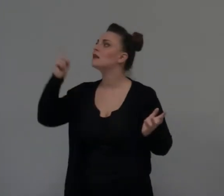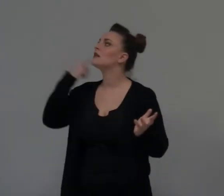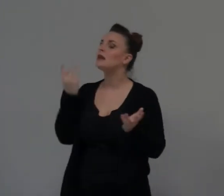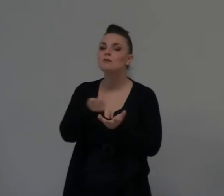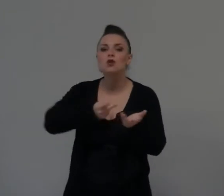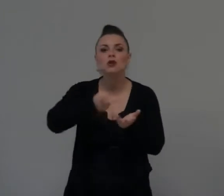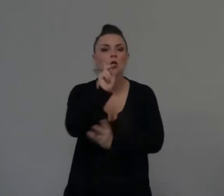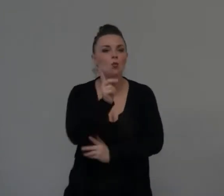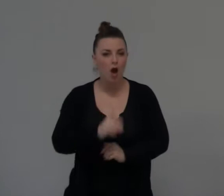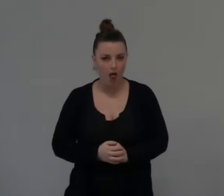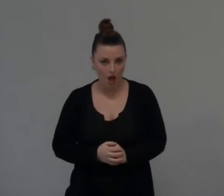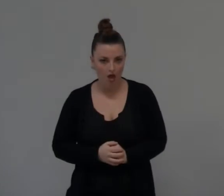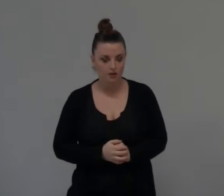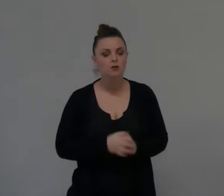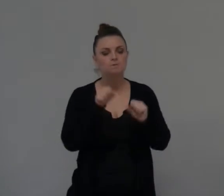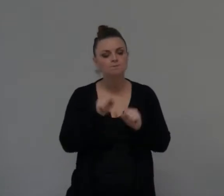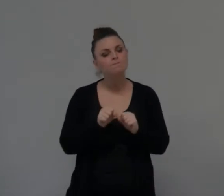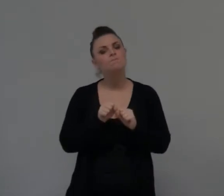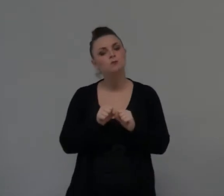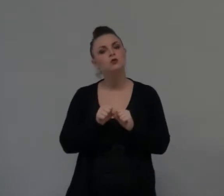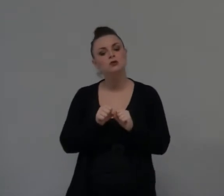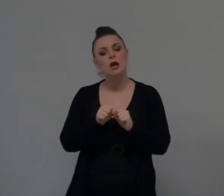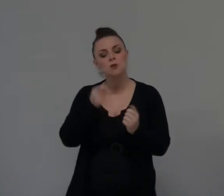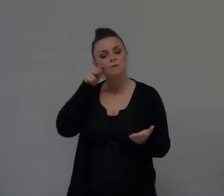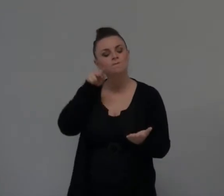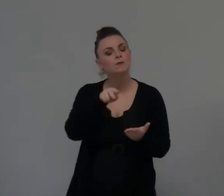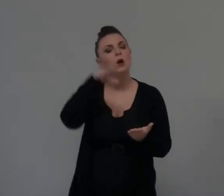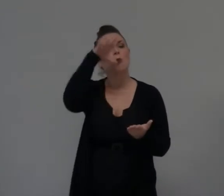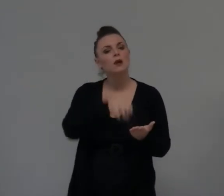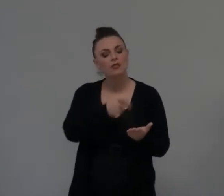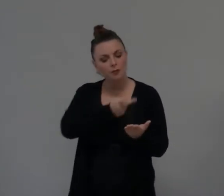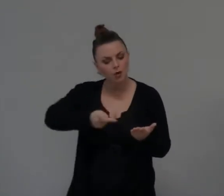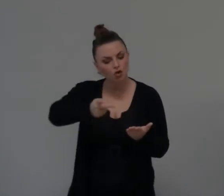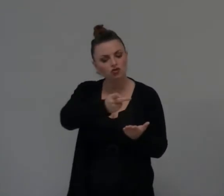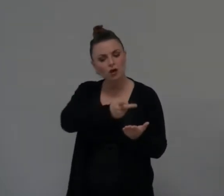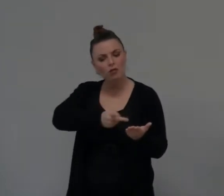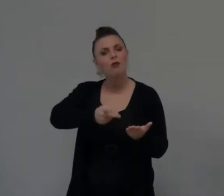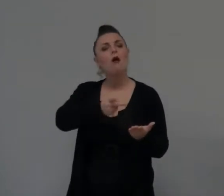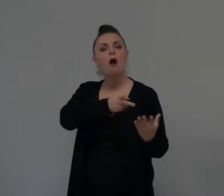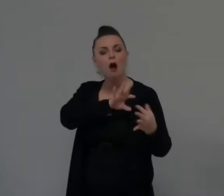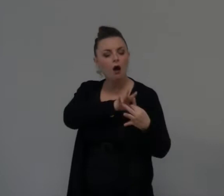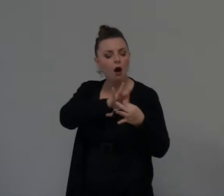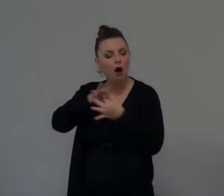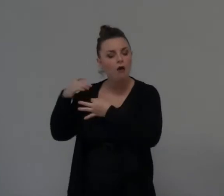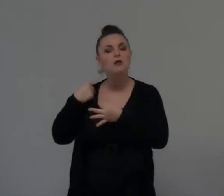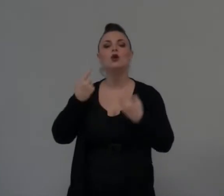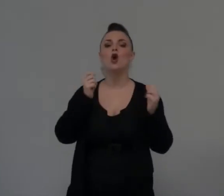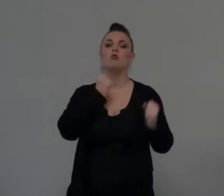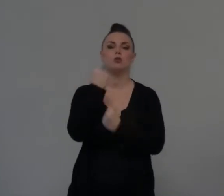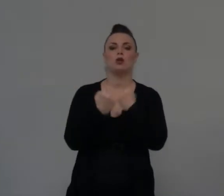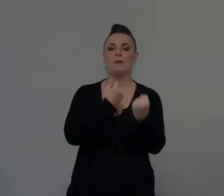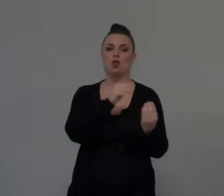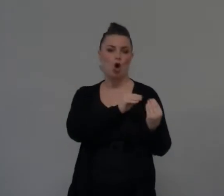e che ci aiuta meglio a capire a noi dove siamo come credenti, come ci dovremmo comportare come credenti.